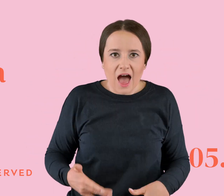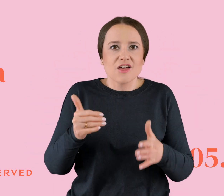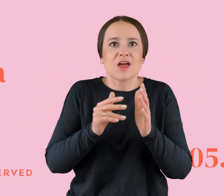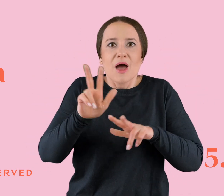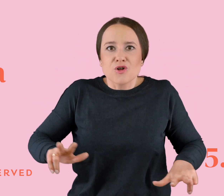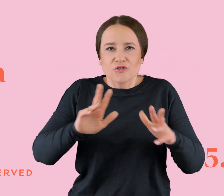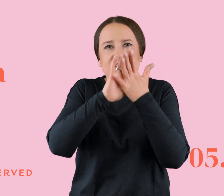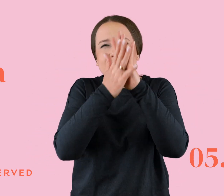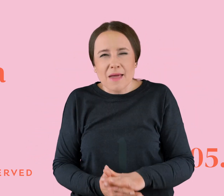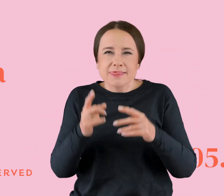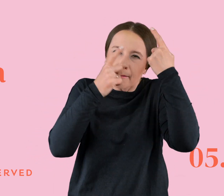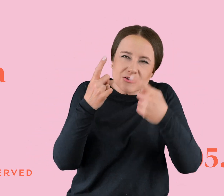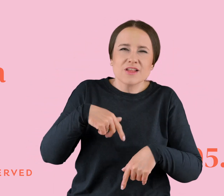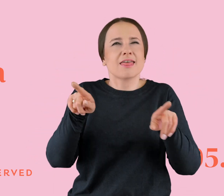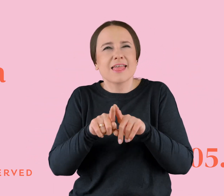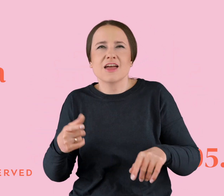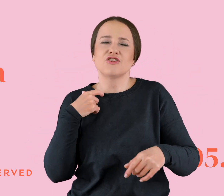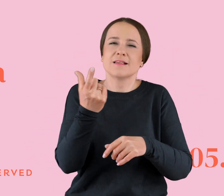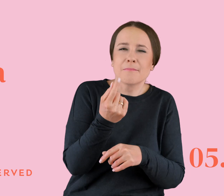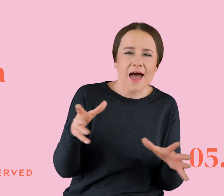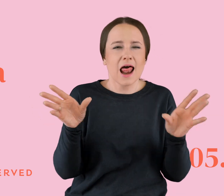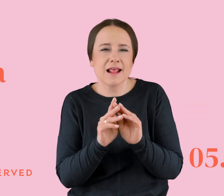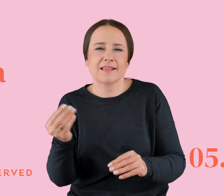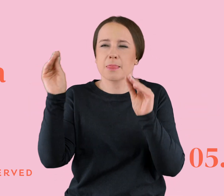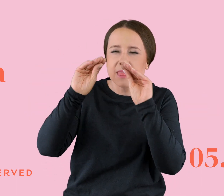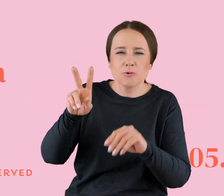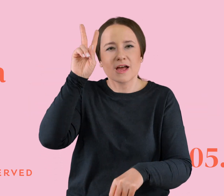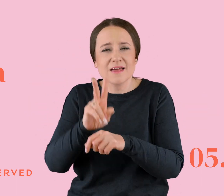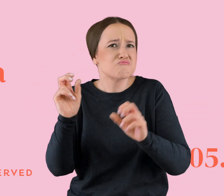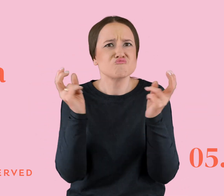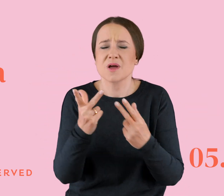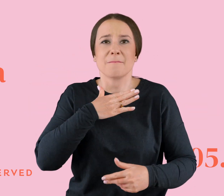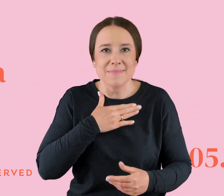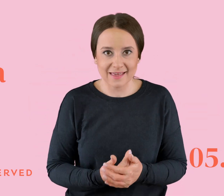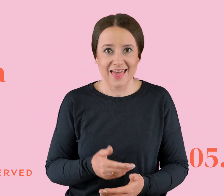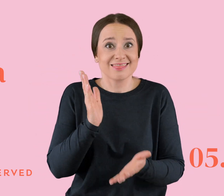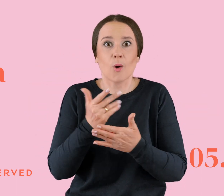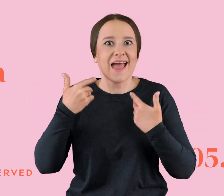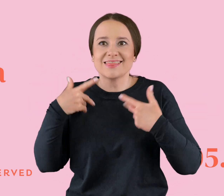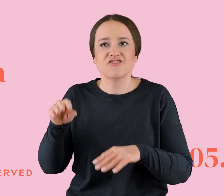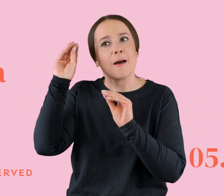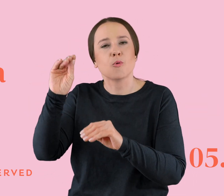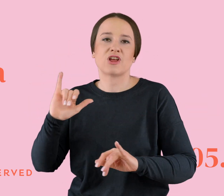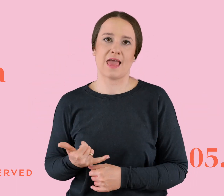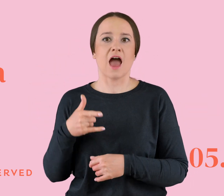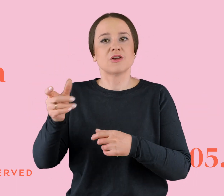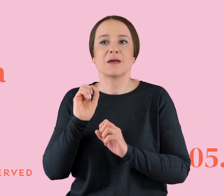zmiana wizji związku, nauczenie zaufania. No to jest zupełnie jak z psem, Tylko, że ja go wcale nie chciałam uczyć aportu, tylko ja go chciałam